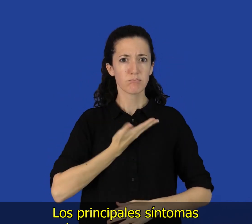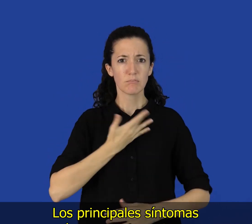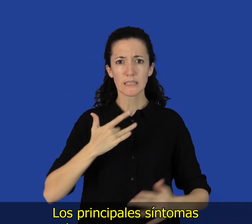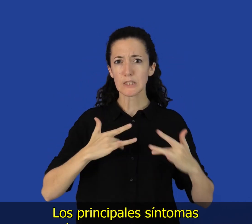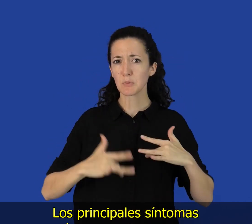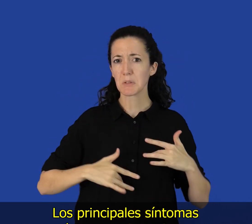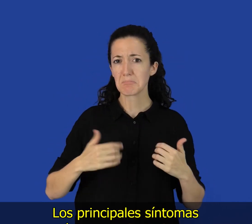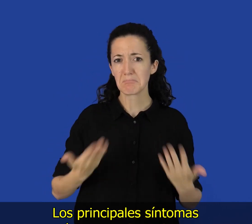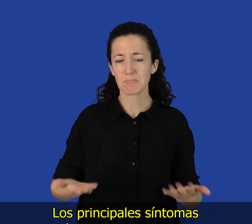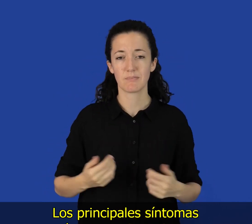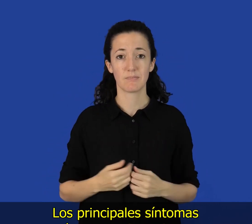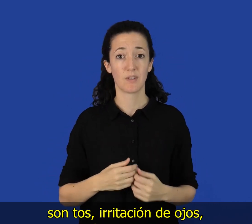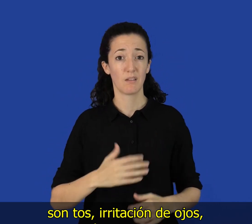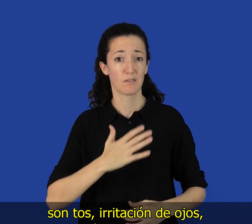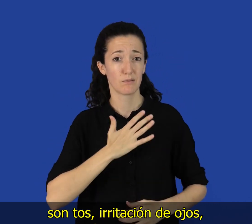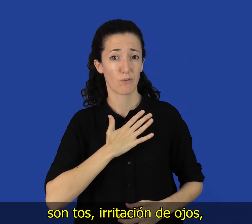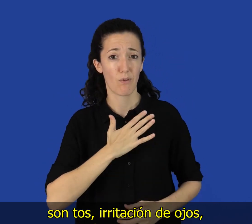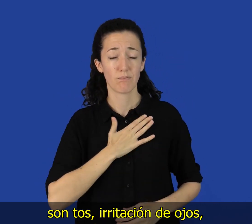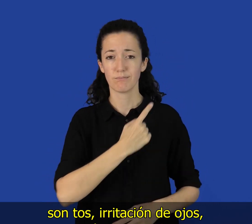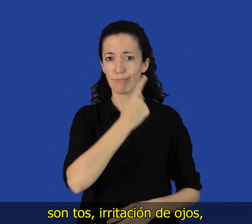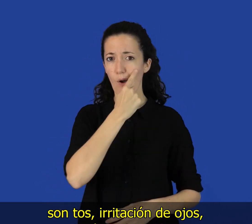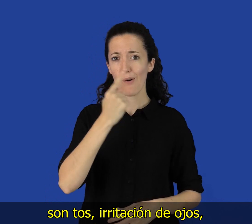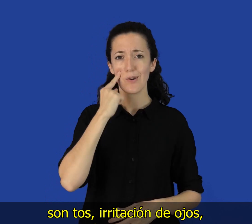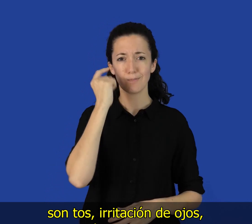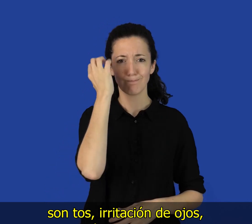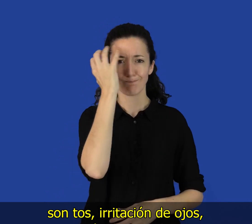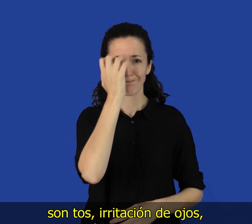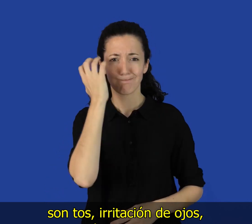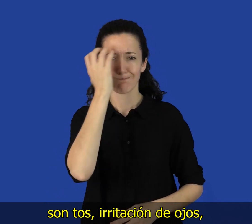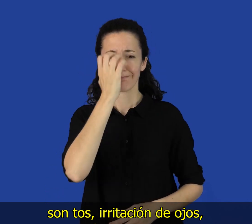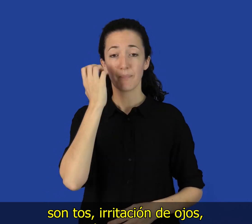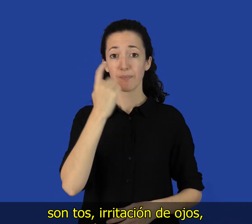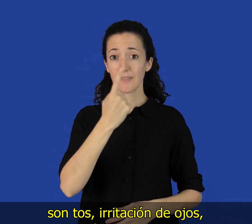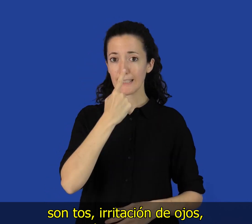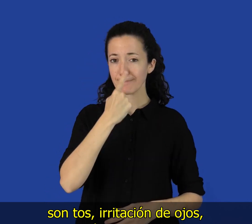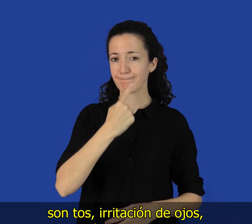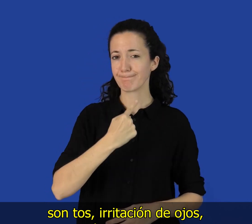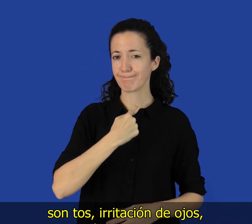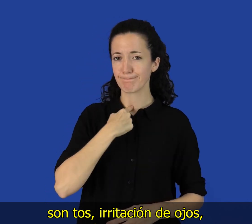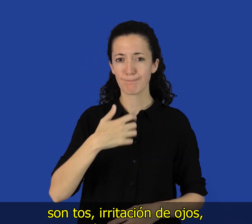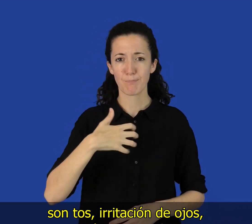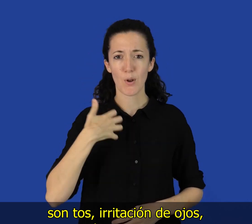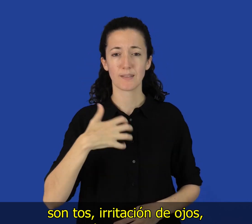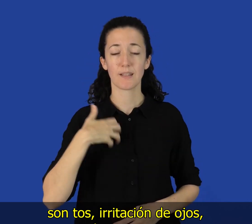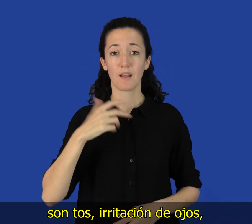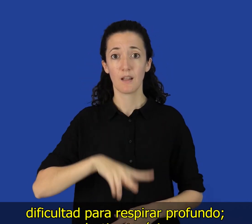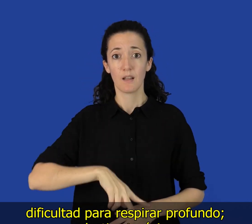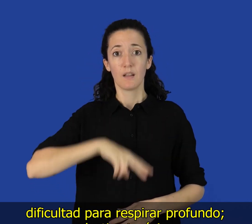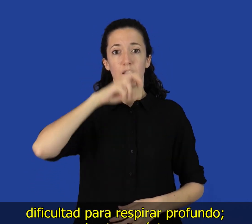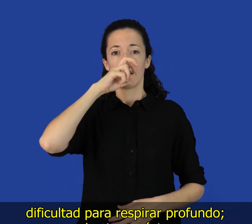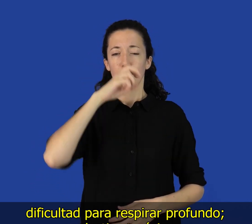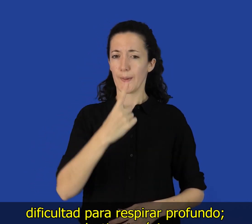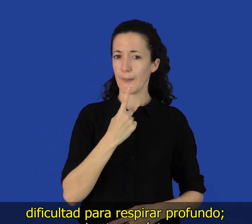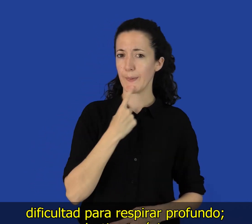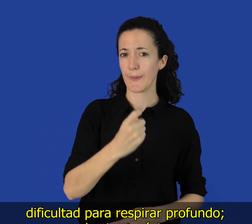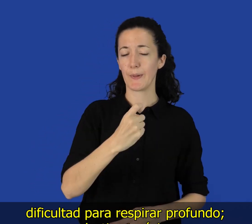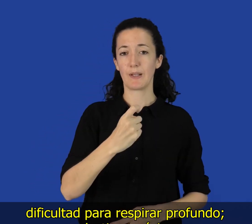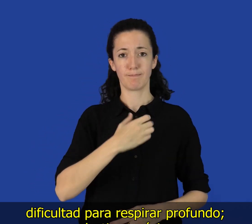pueden presentar estas personas son tos, irritación de ojos, nariz o garganta, dificultad para respirar profundamente,